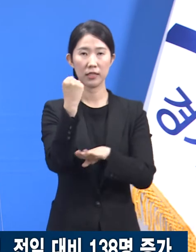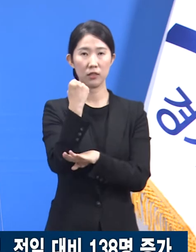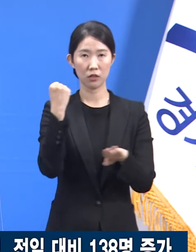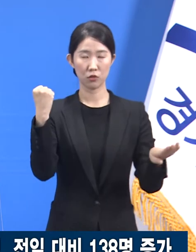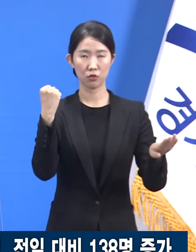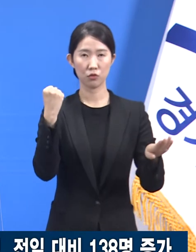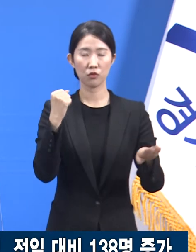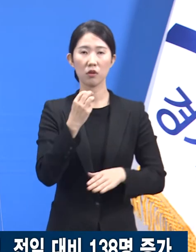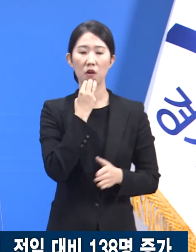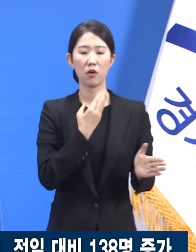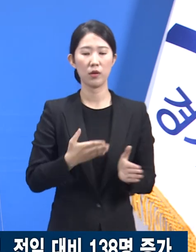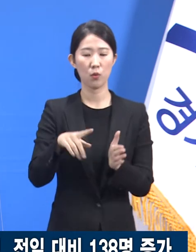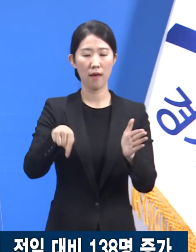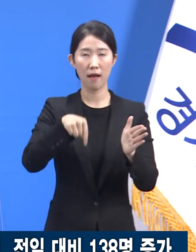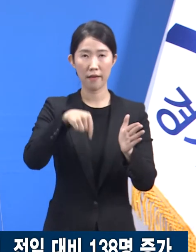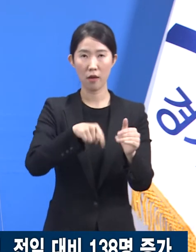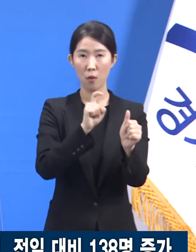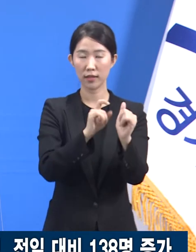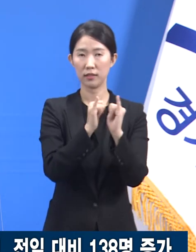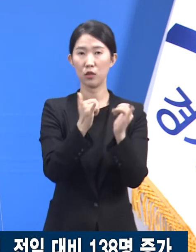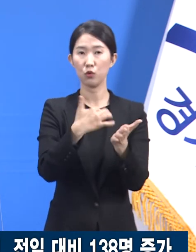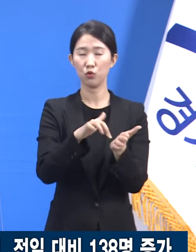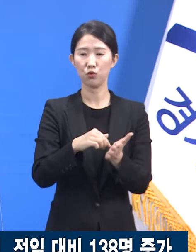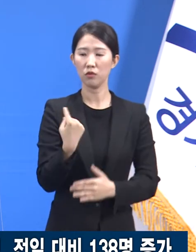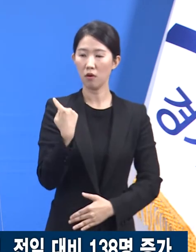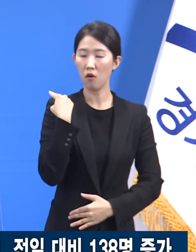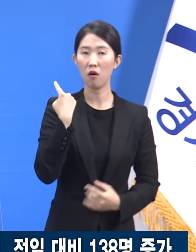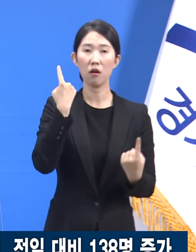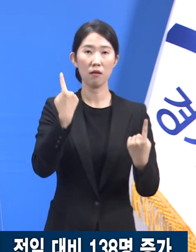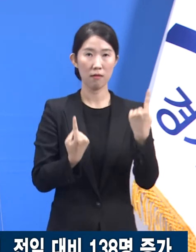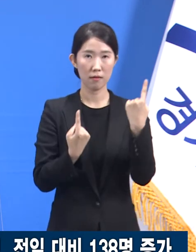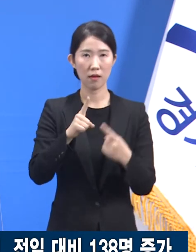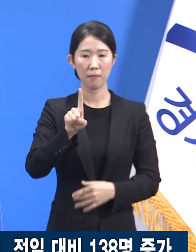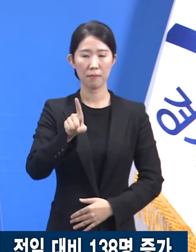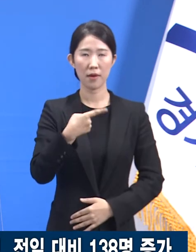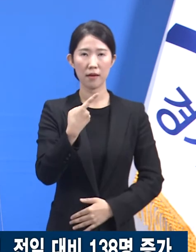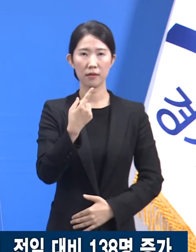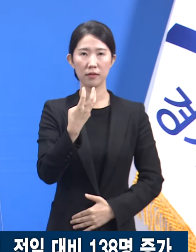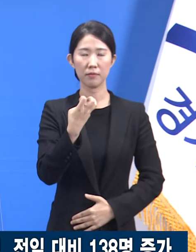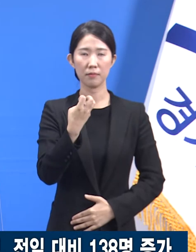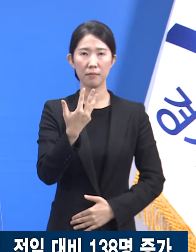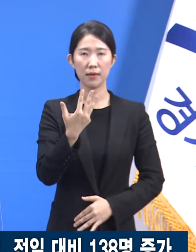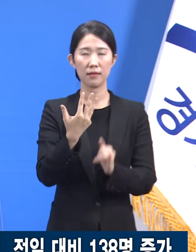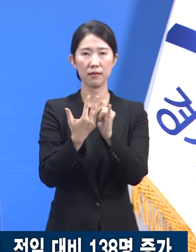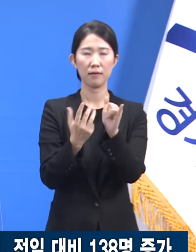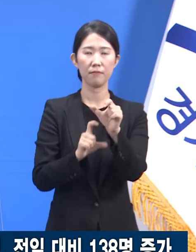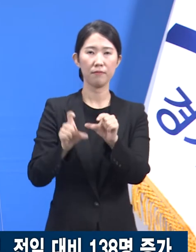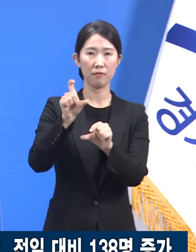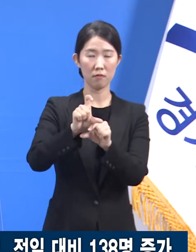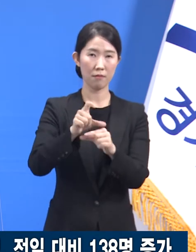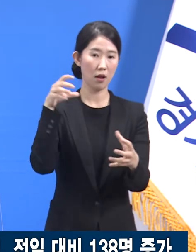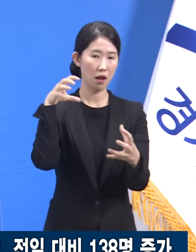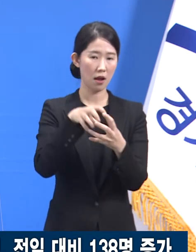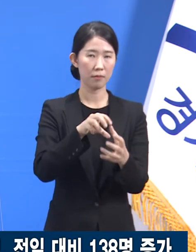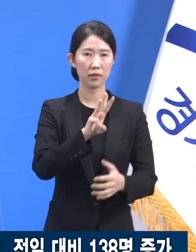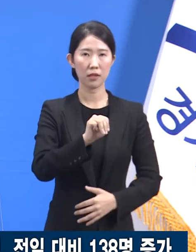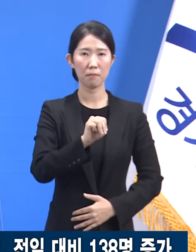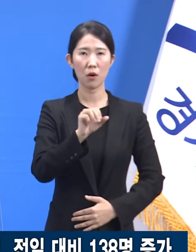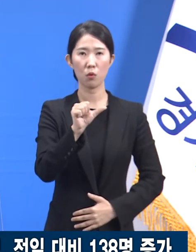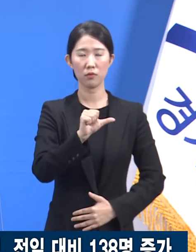경기도의 확진자 수는 전일 오전 0시 대비 138명이 증가한 총 35